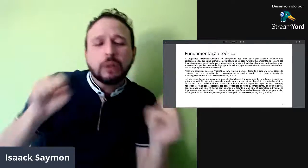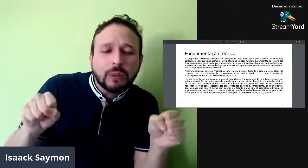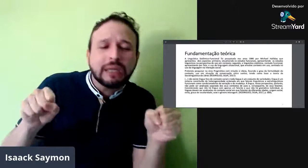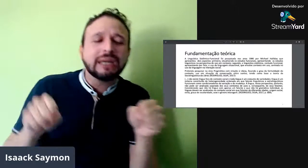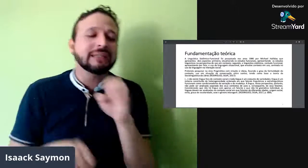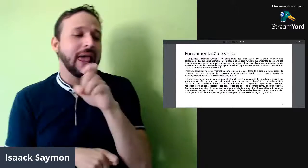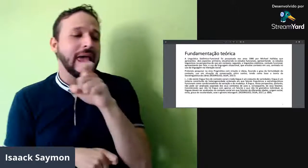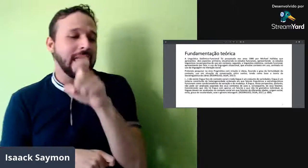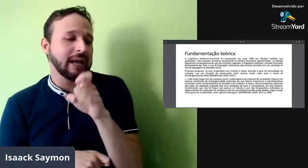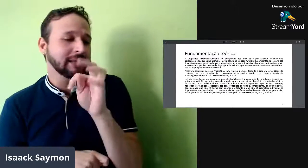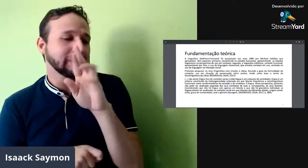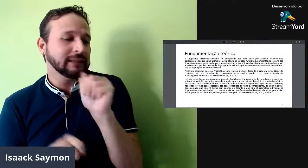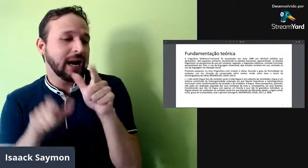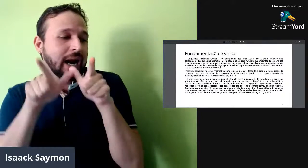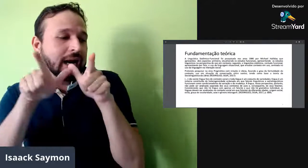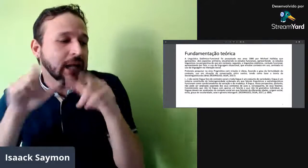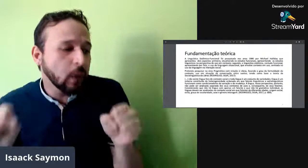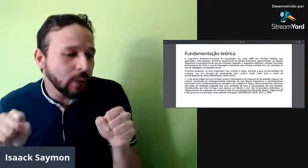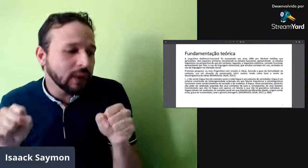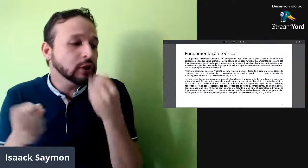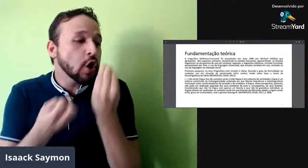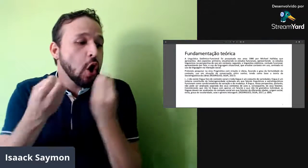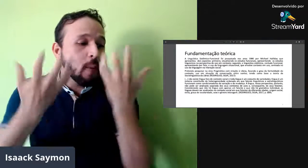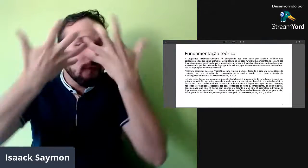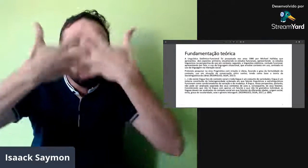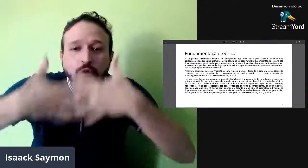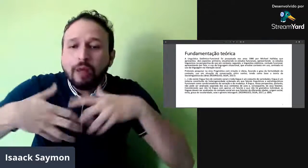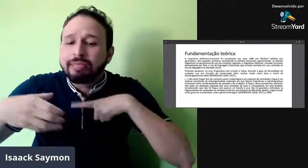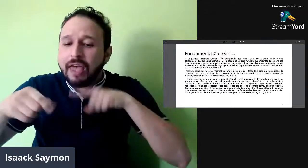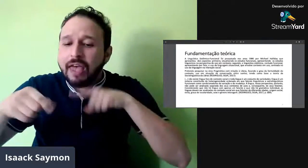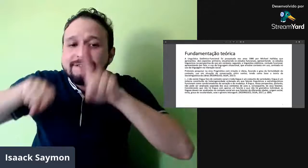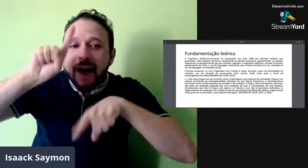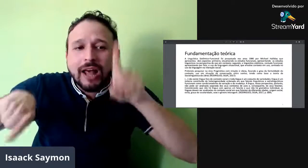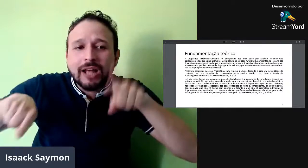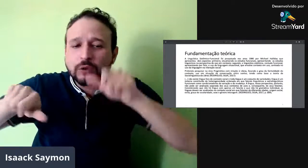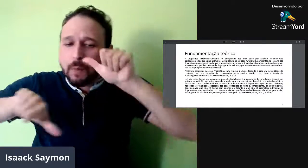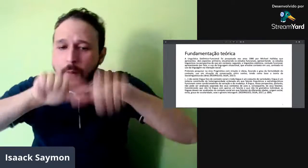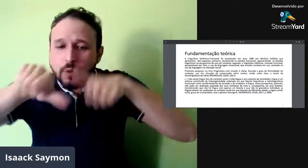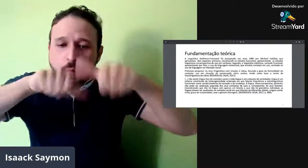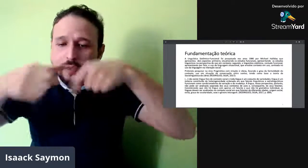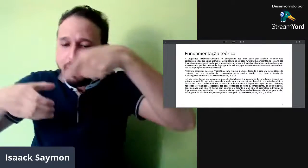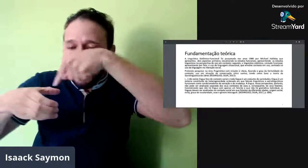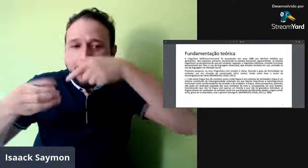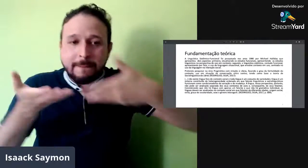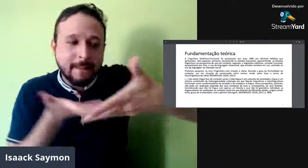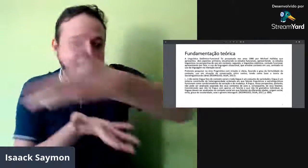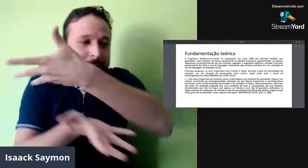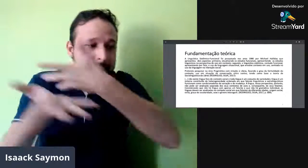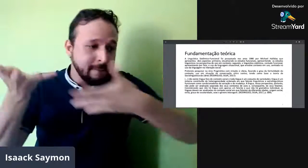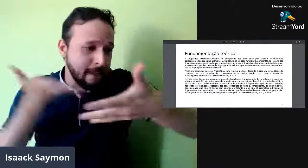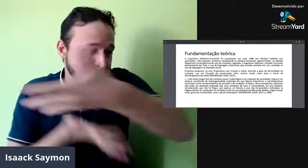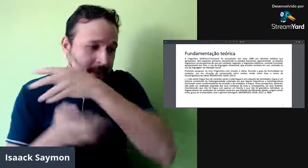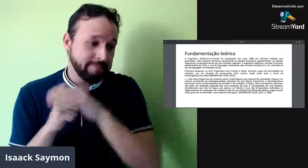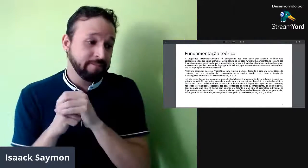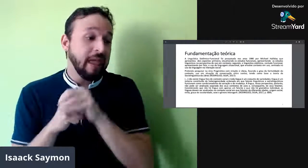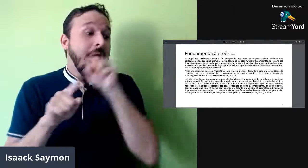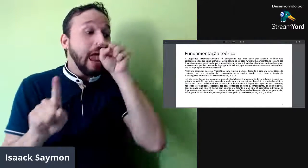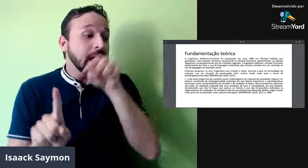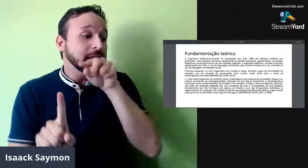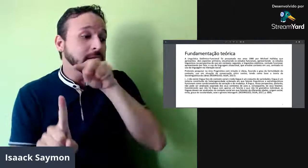Ela é um sistema constituído de linguagem, heterogeneidade, em fatores linguísticos e